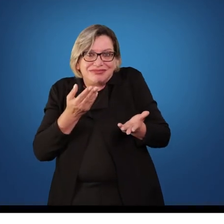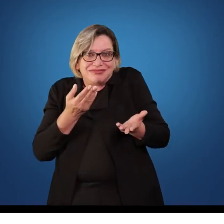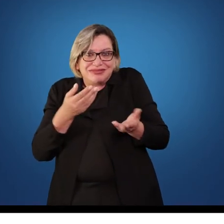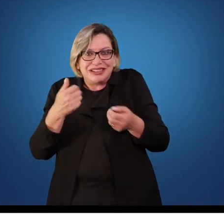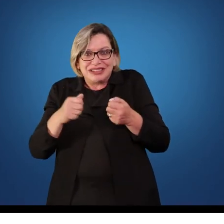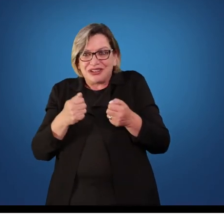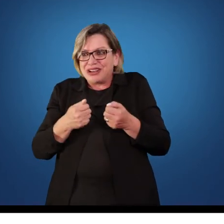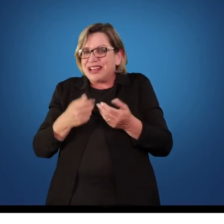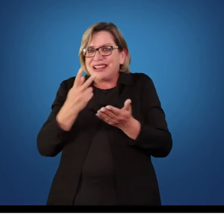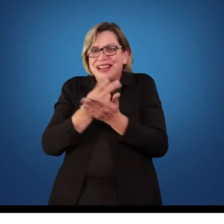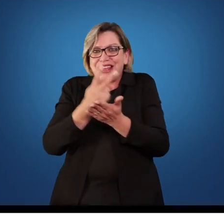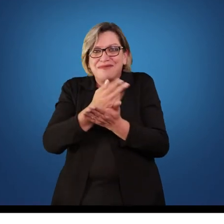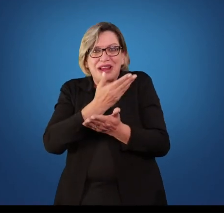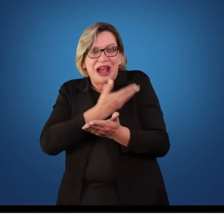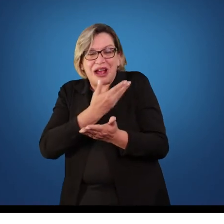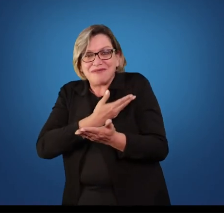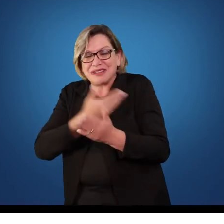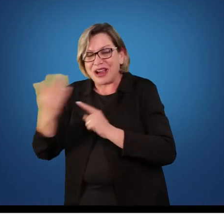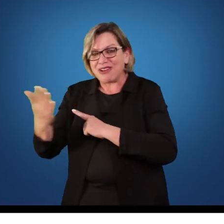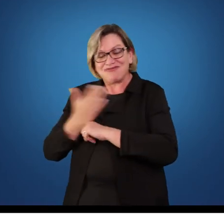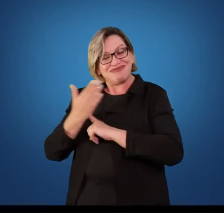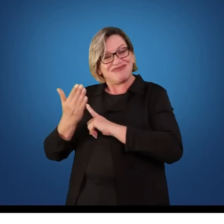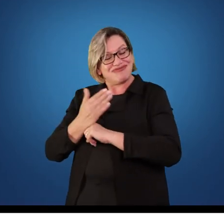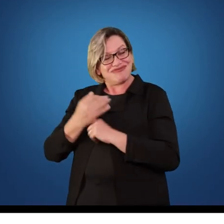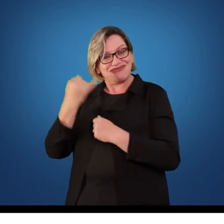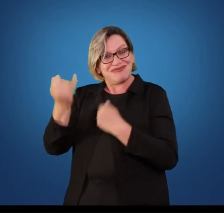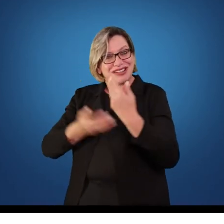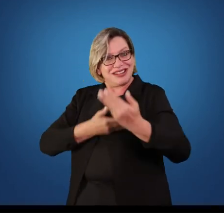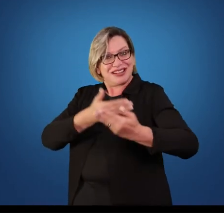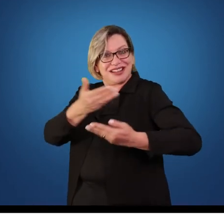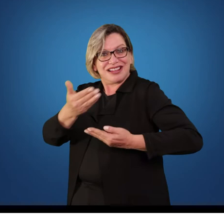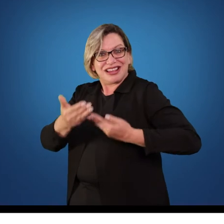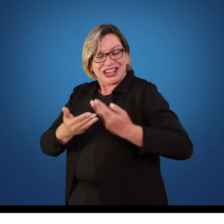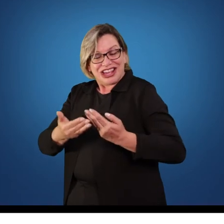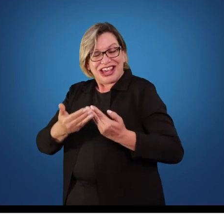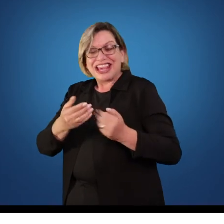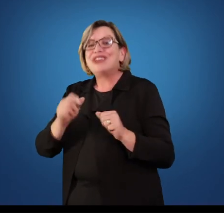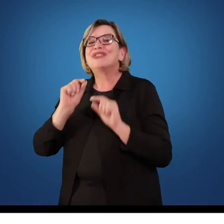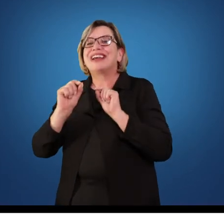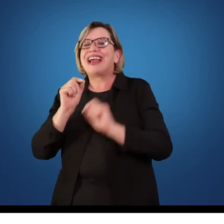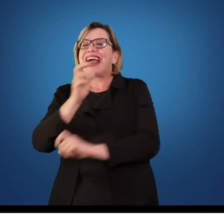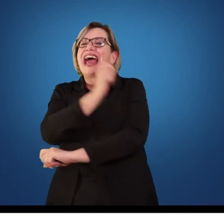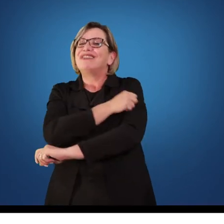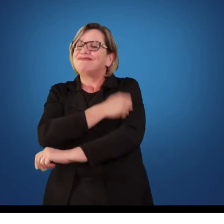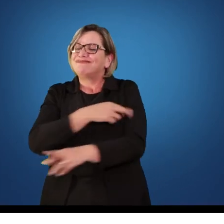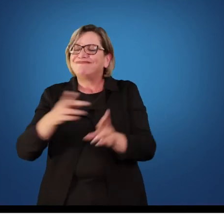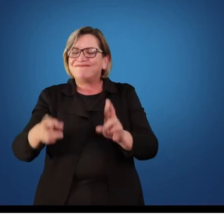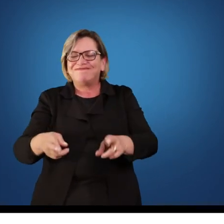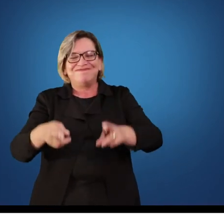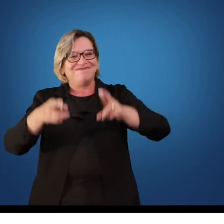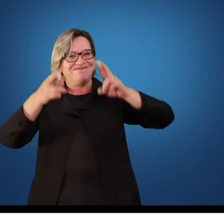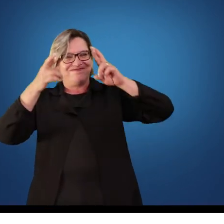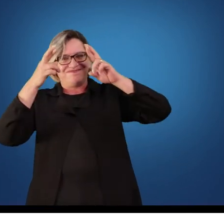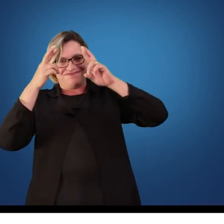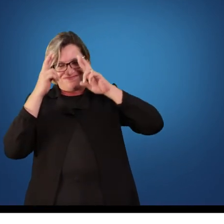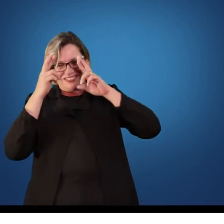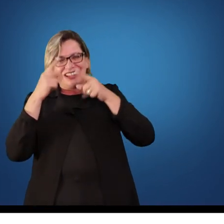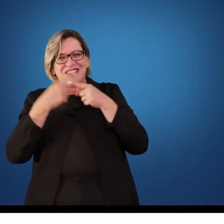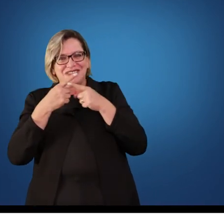ele também merece um dez. E eu ganho o respeito dos alunos, porque eles falam, poxa, o professor dá espaço para a gente, veja que legal, então eu posso